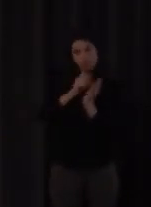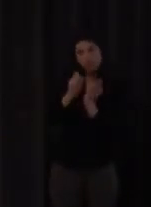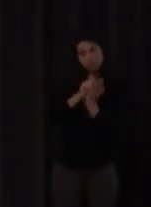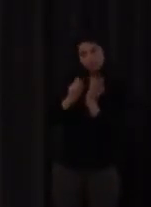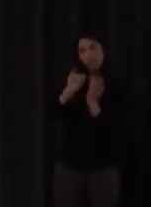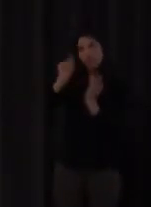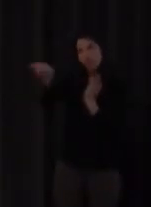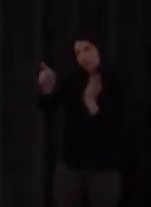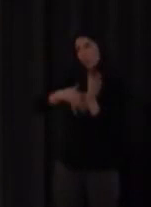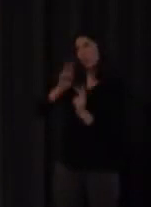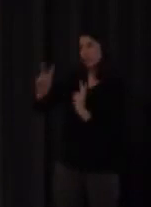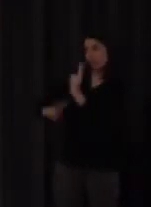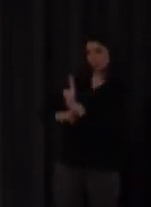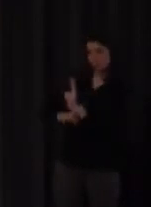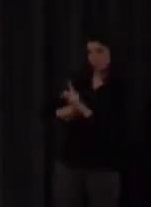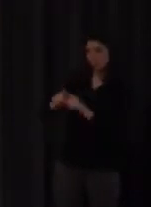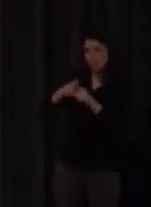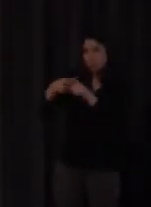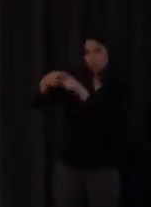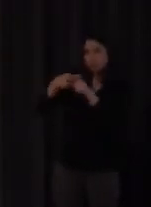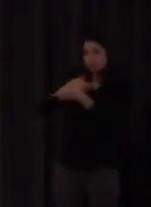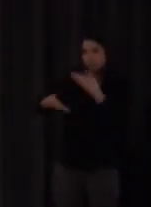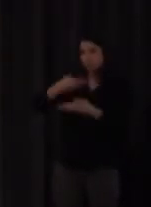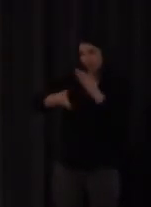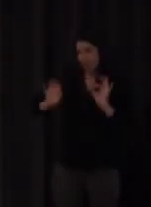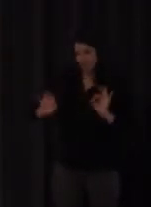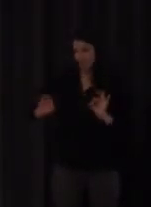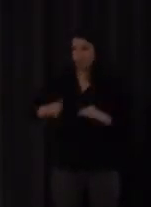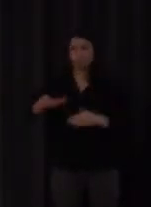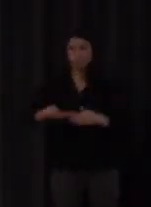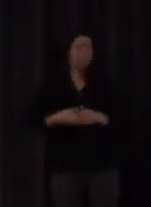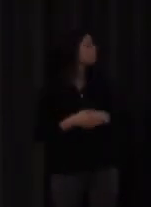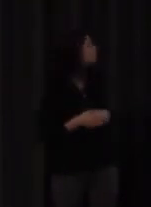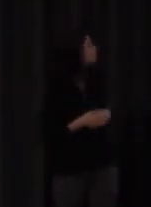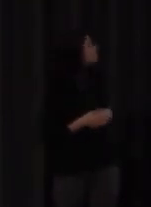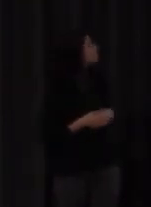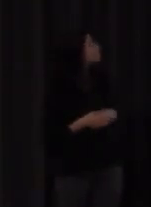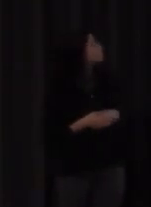responderme de eso se trata bien pues decía